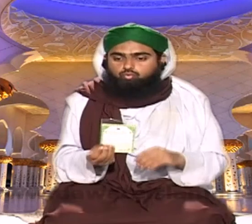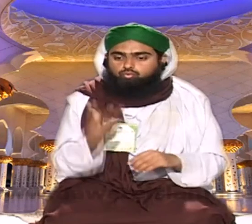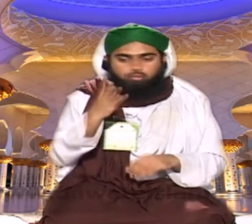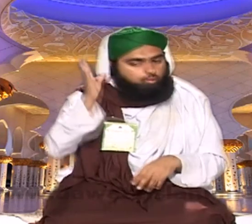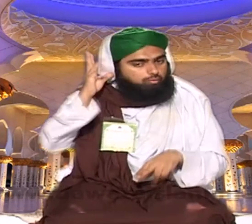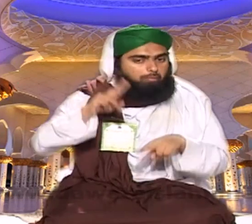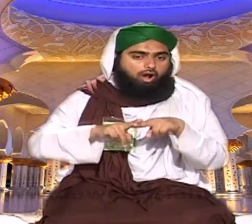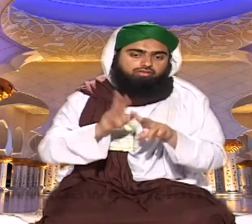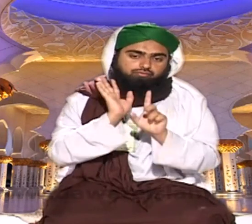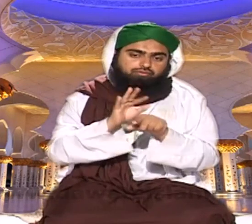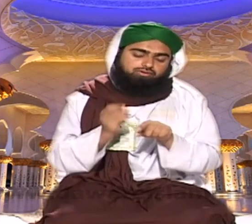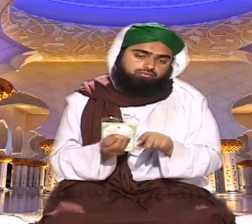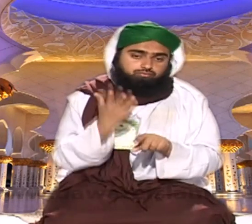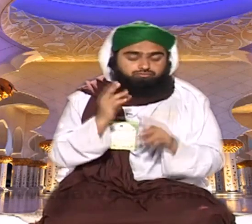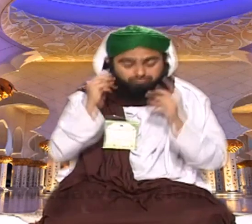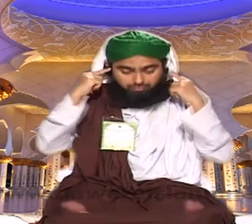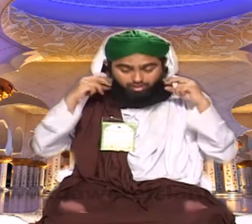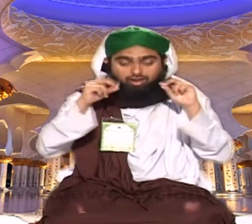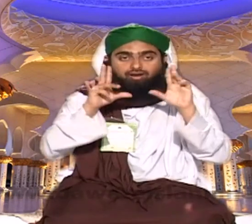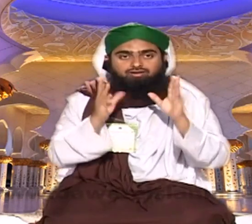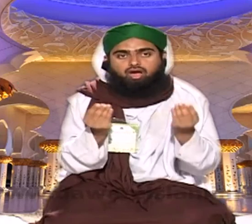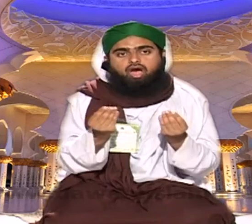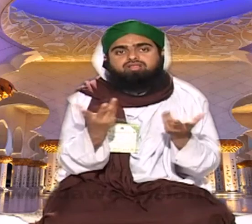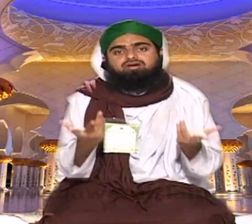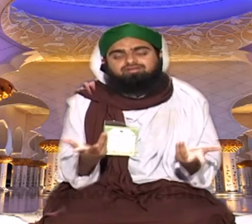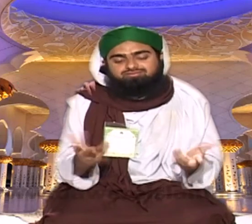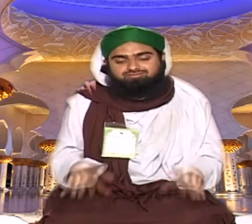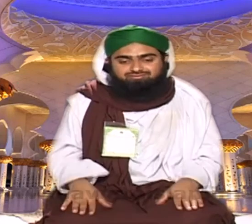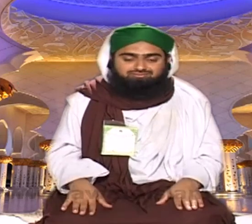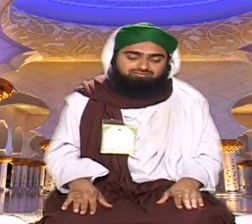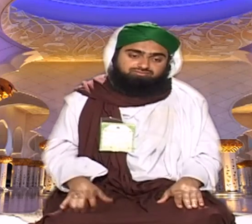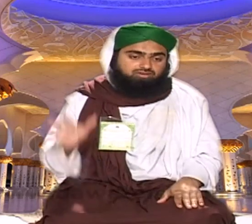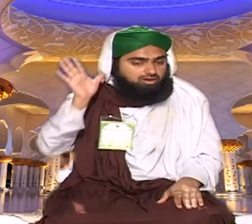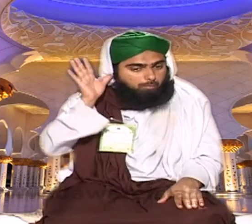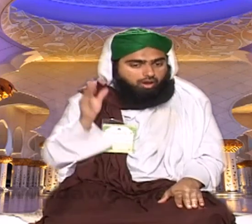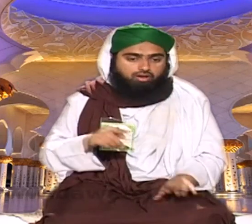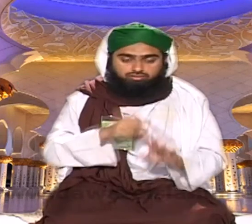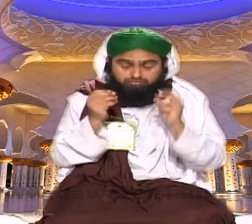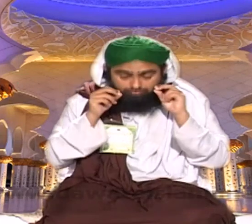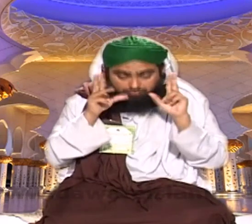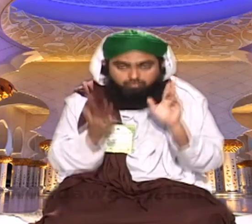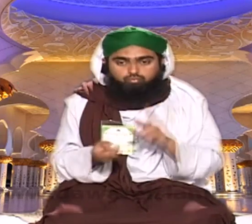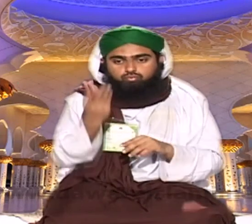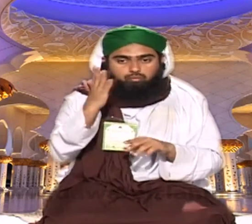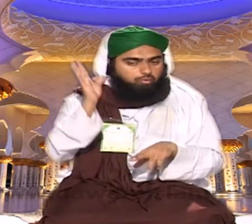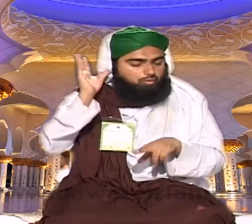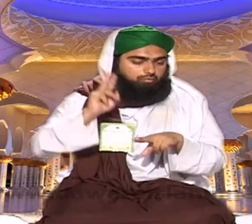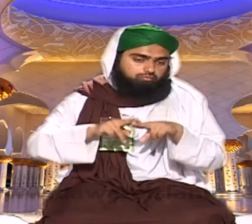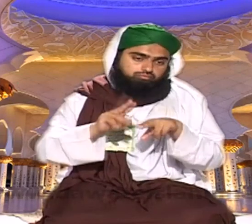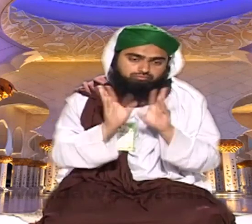ہیں نیند سے بیدار ہونے کے فجر میں اٹھنے کے وہ سارے طریقے ہاتھ میں آزمانیے کھانا بھی کم کھایا